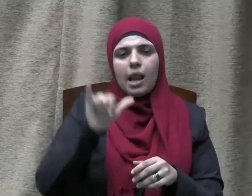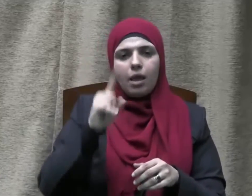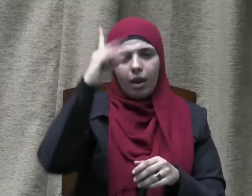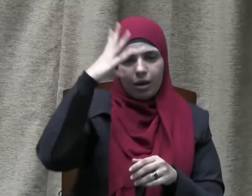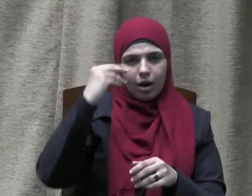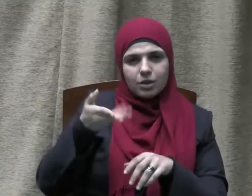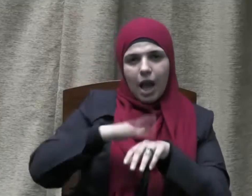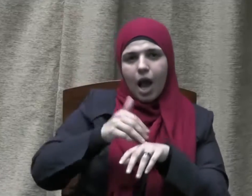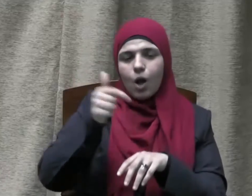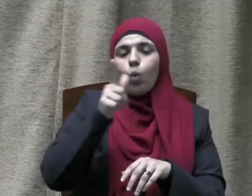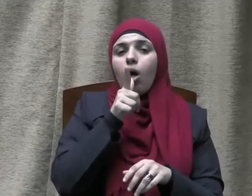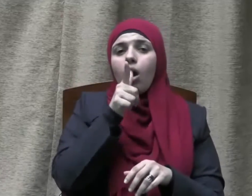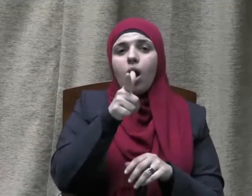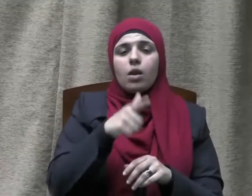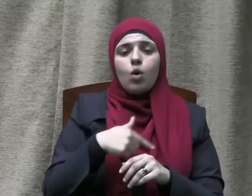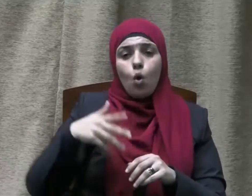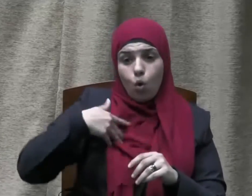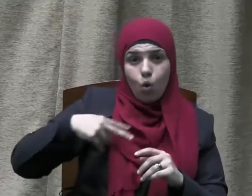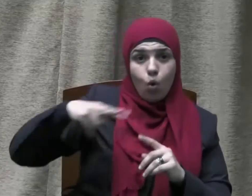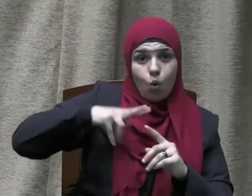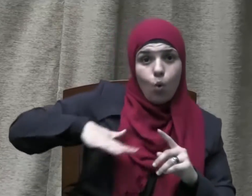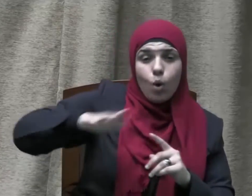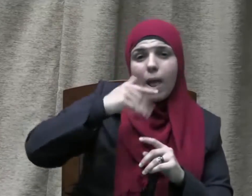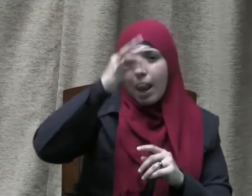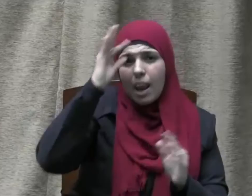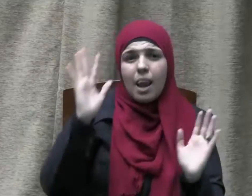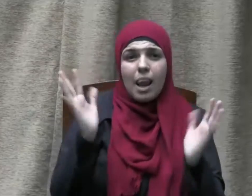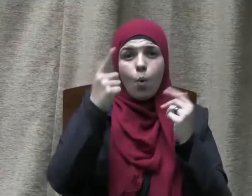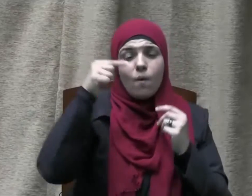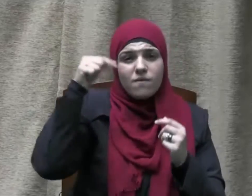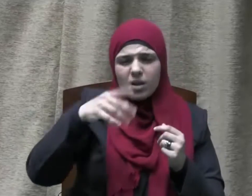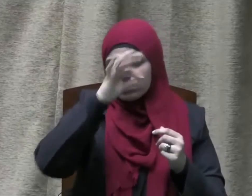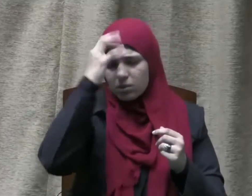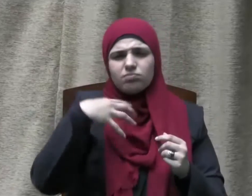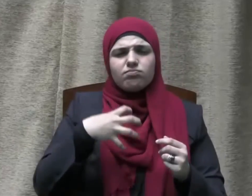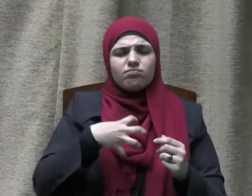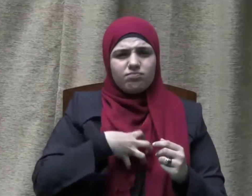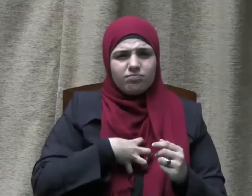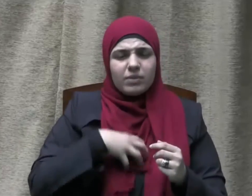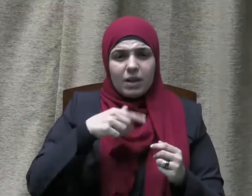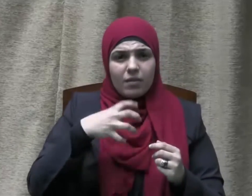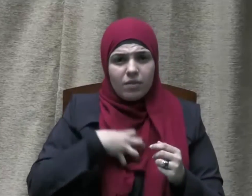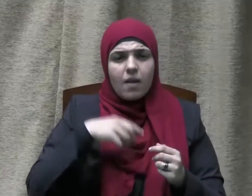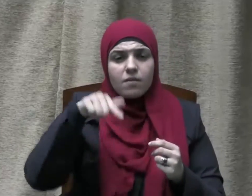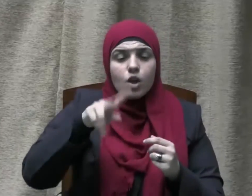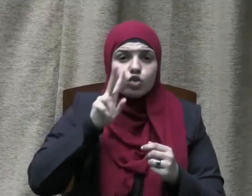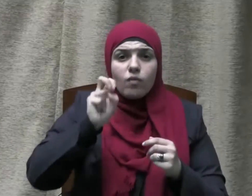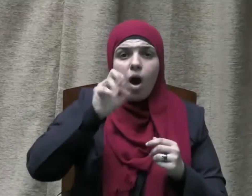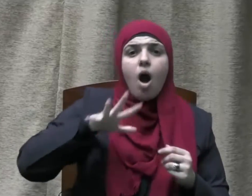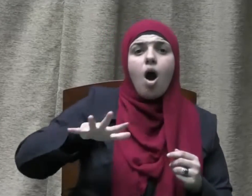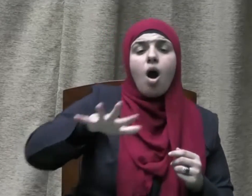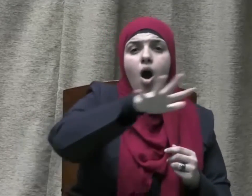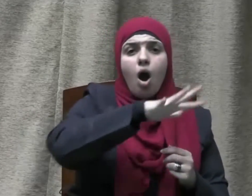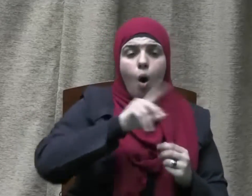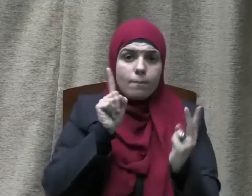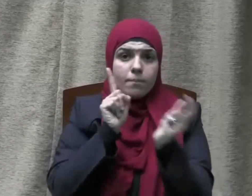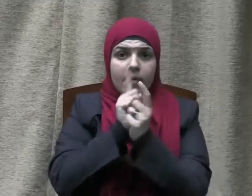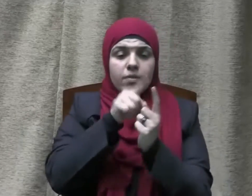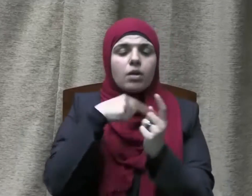قال كنا إذا حمي البأس ولقي القوم القوم اتقينا